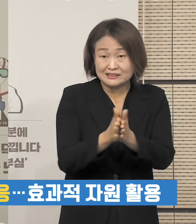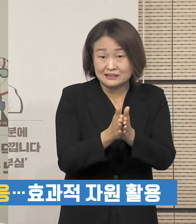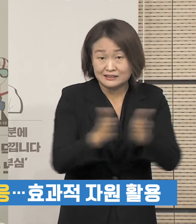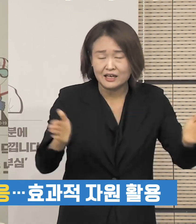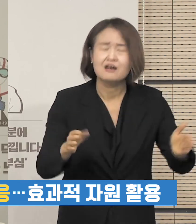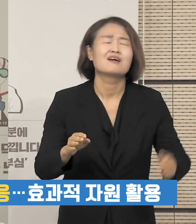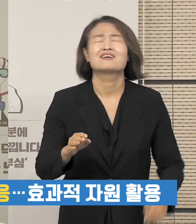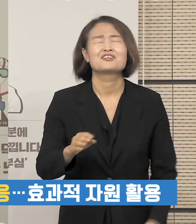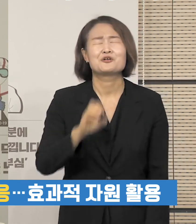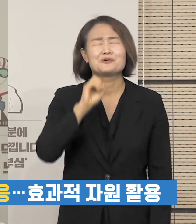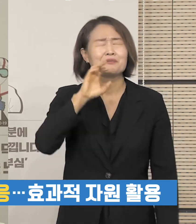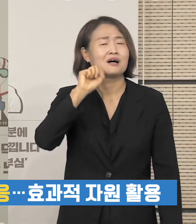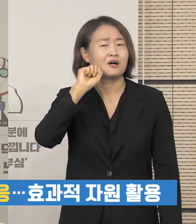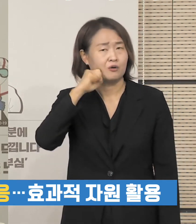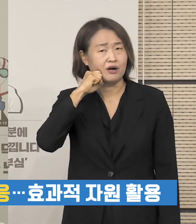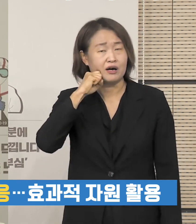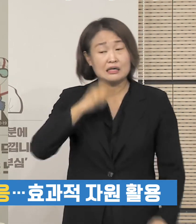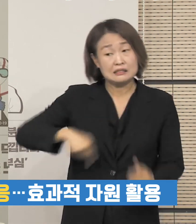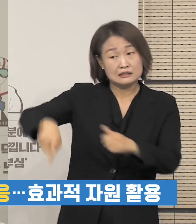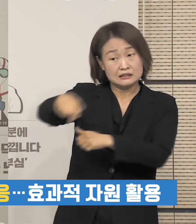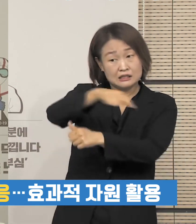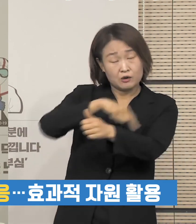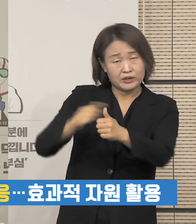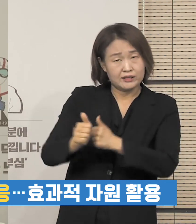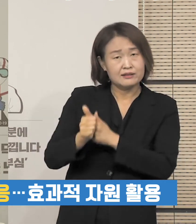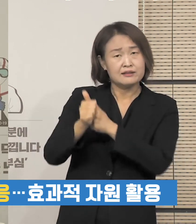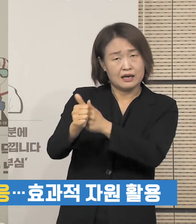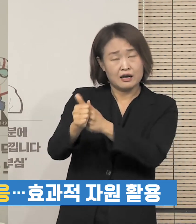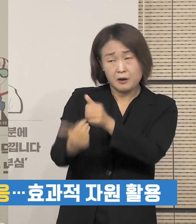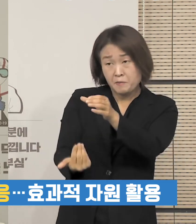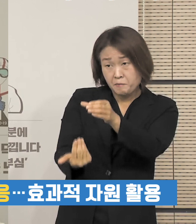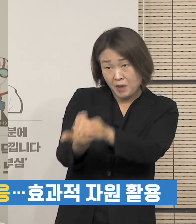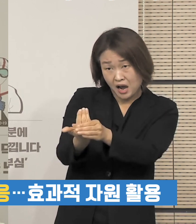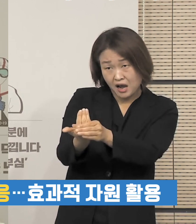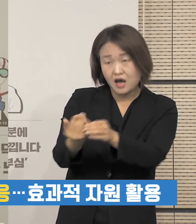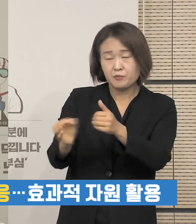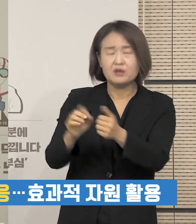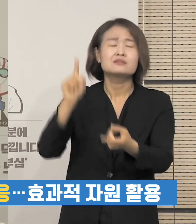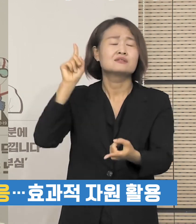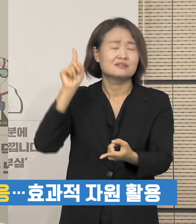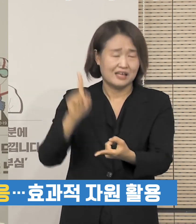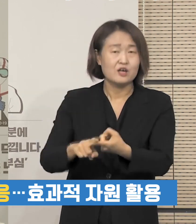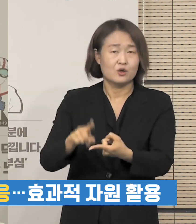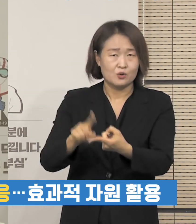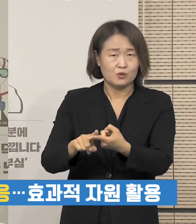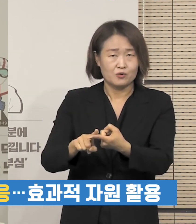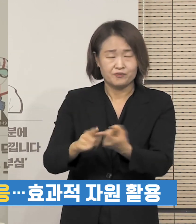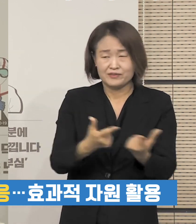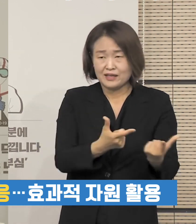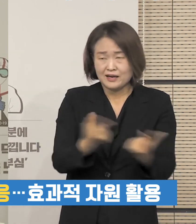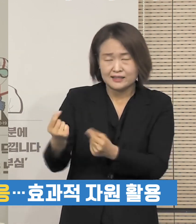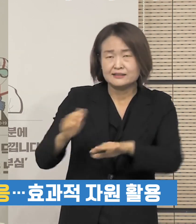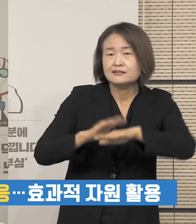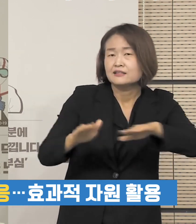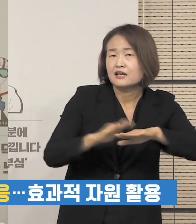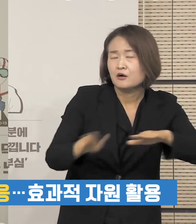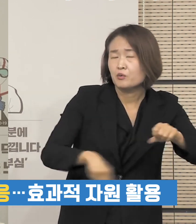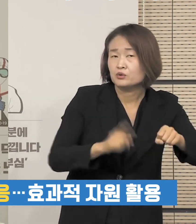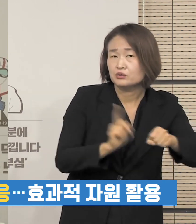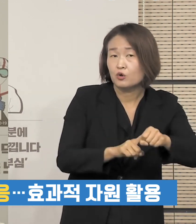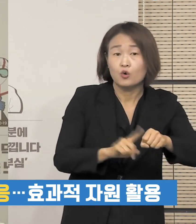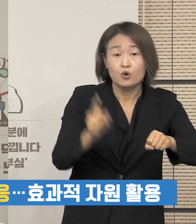가동된다라기보다는 그러한 상황이 발생하는 경우에 이러한 방식으로 공동 대응을 통해서 자원을